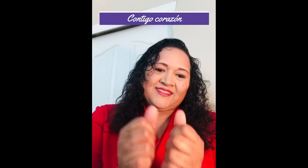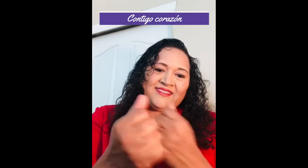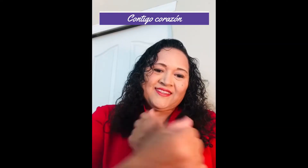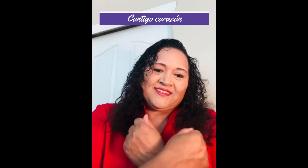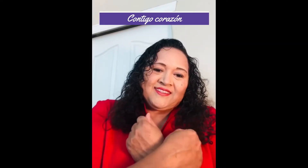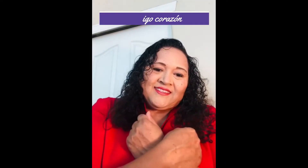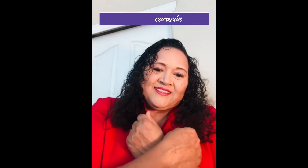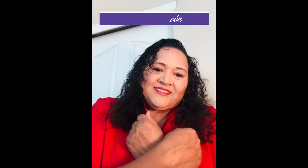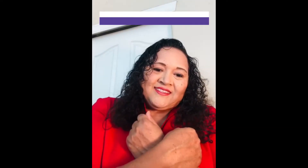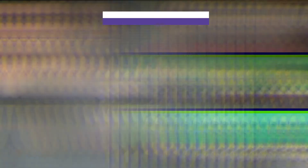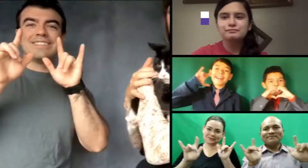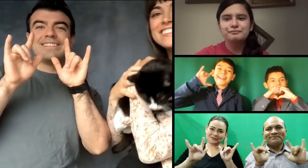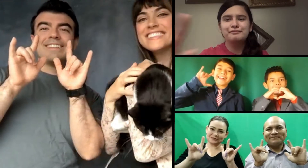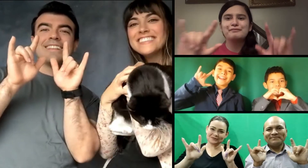Contigo corazón Contigo corazón